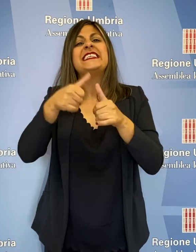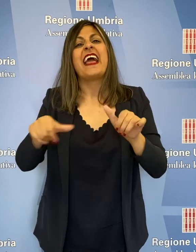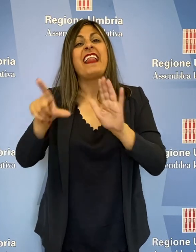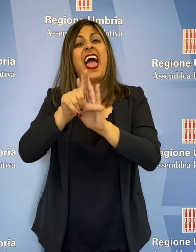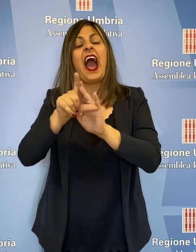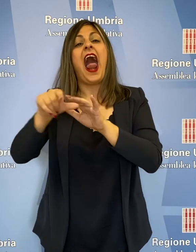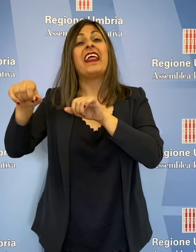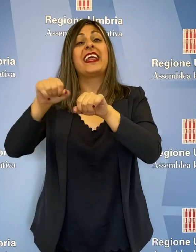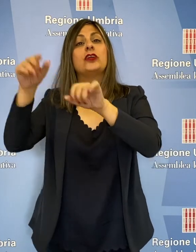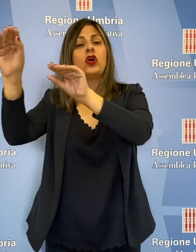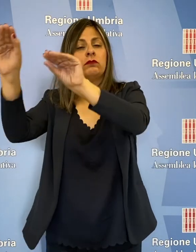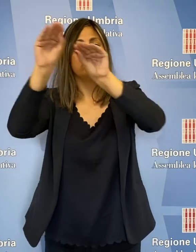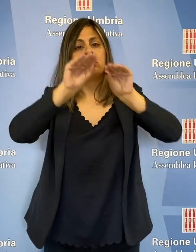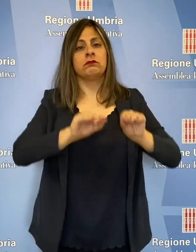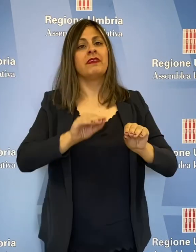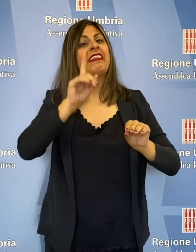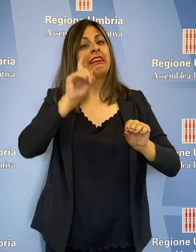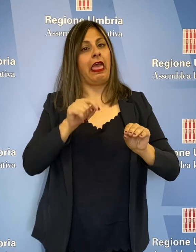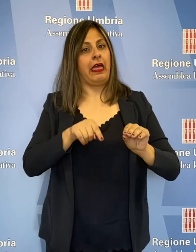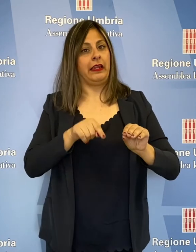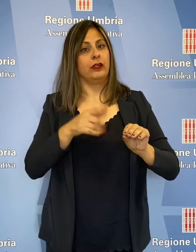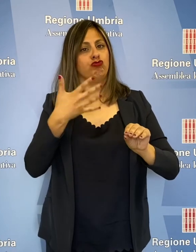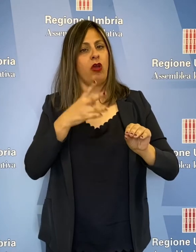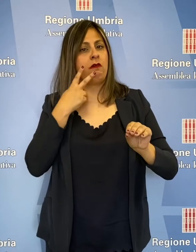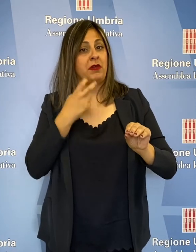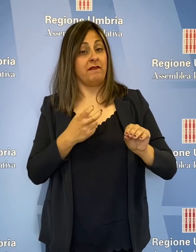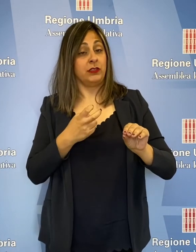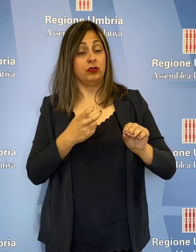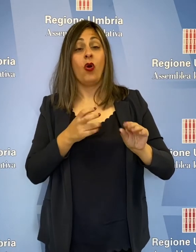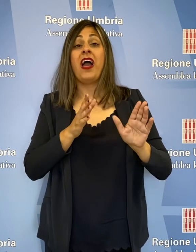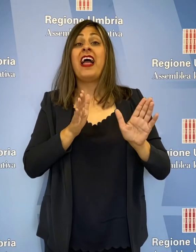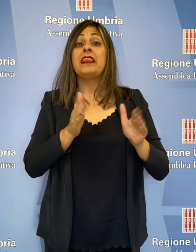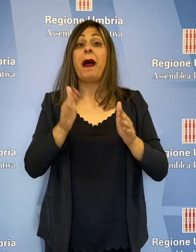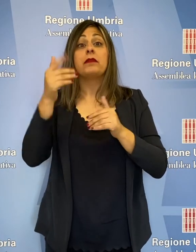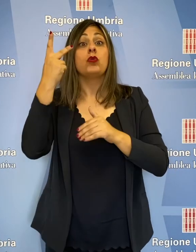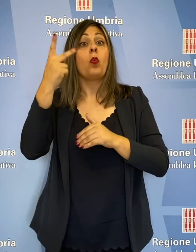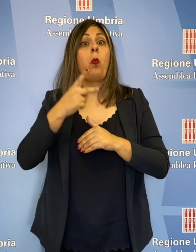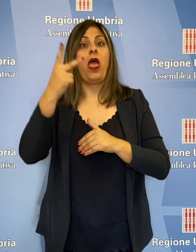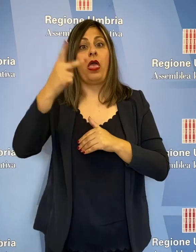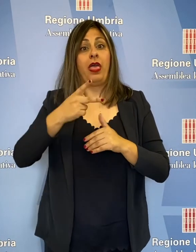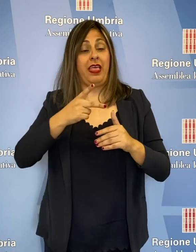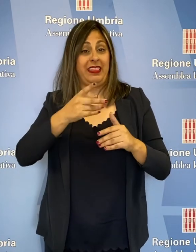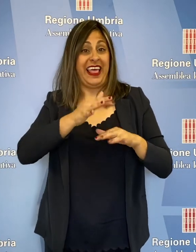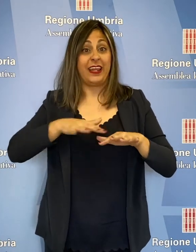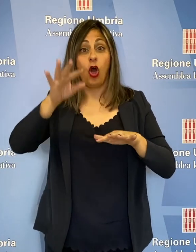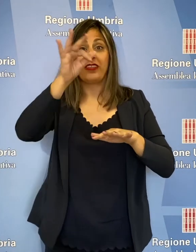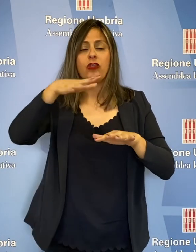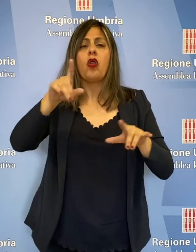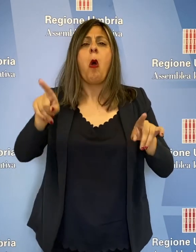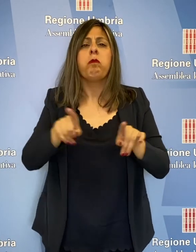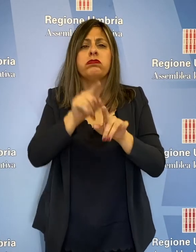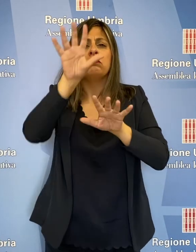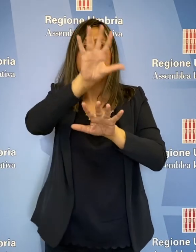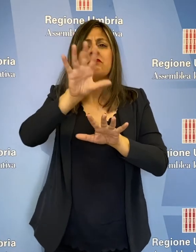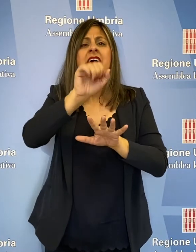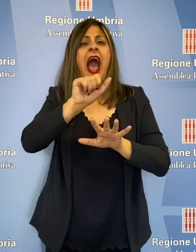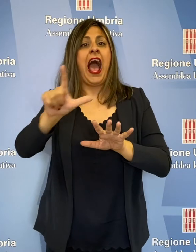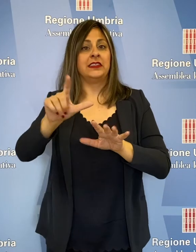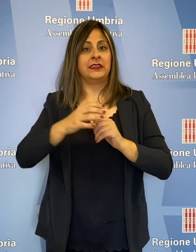legale e direzionale dell'ARPA a Terni. Saranno due i dipartimenti territoriali coincidenti con le ASL. Verrà